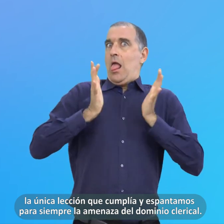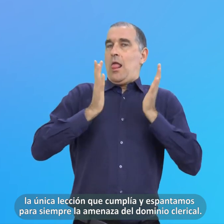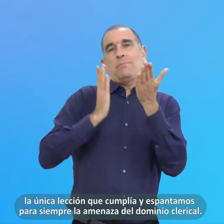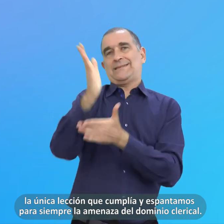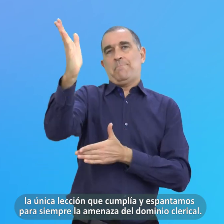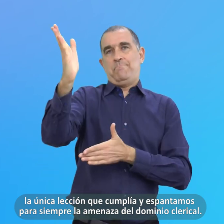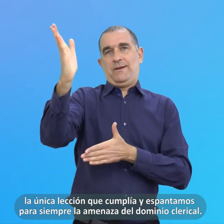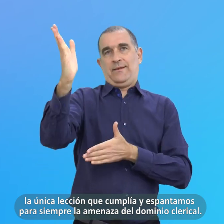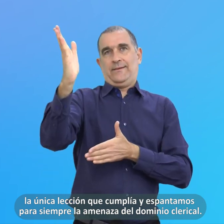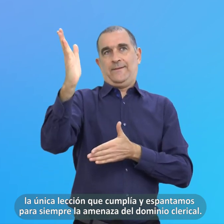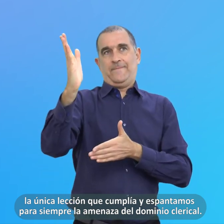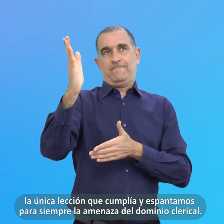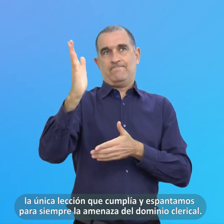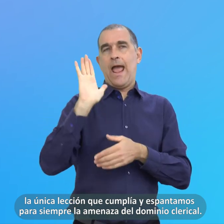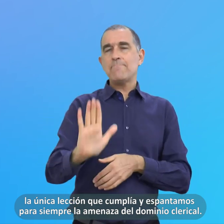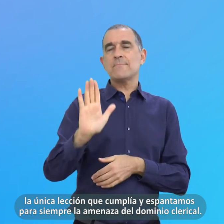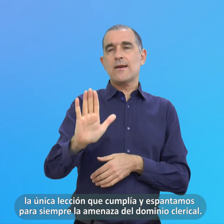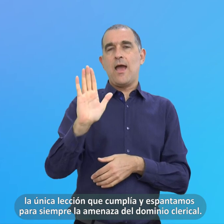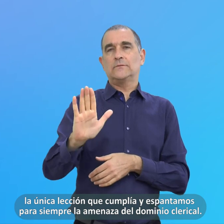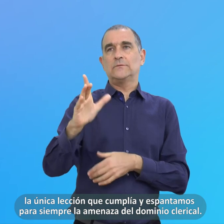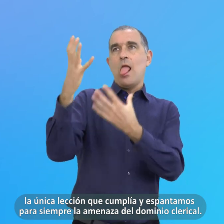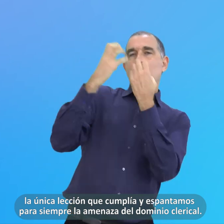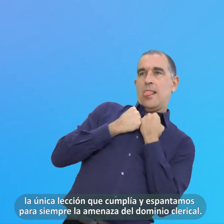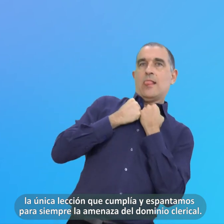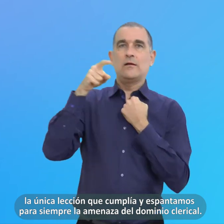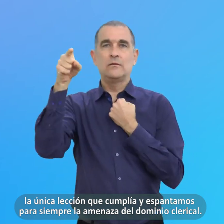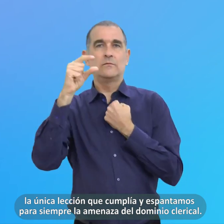Para Siempre La Amenaza Del Dominio Clerical